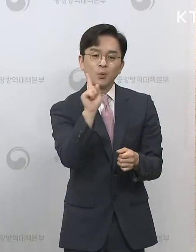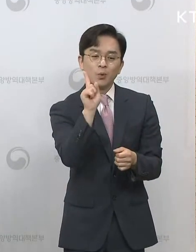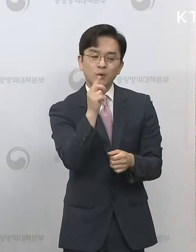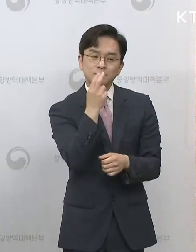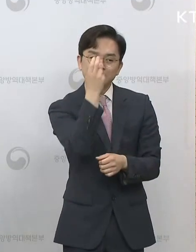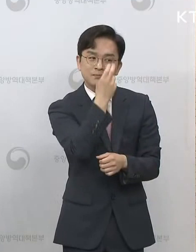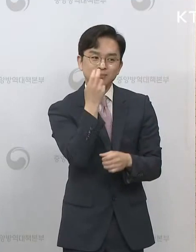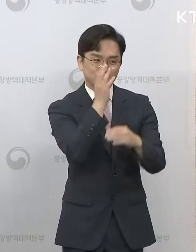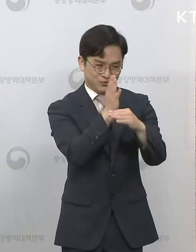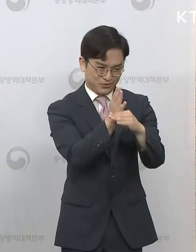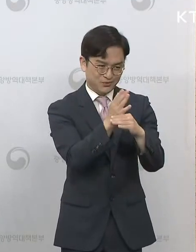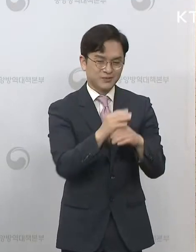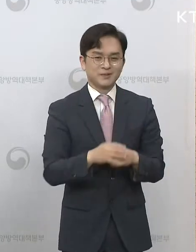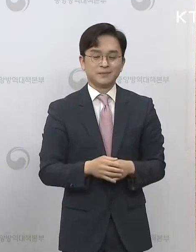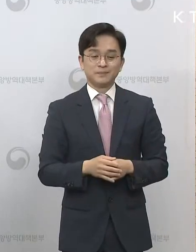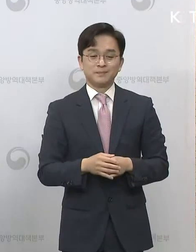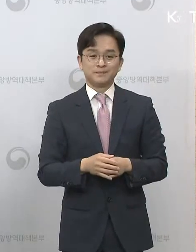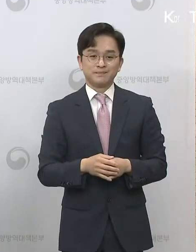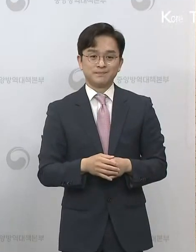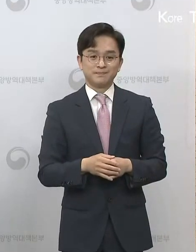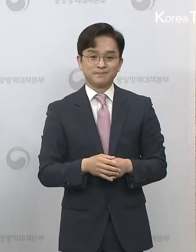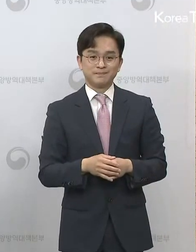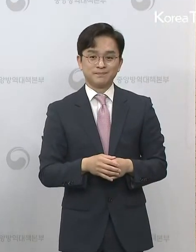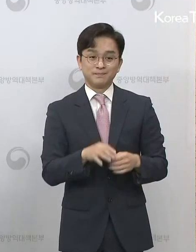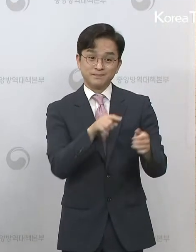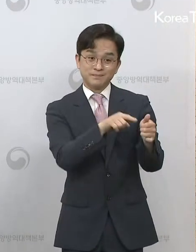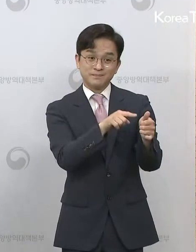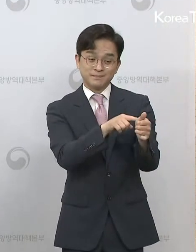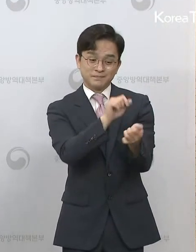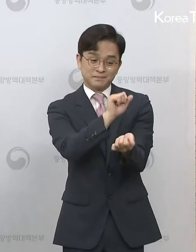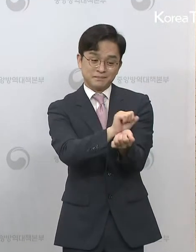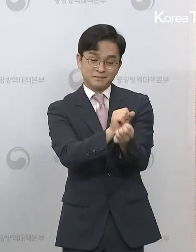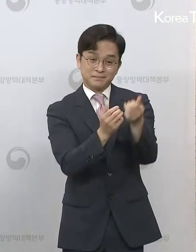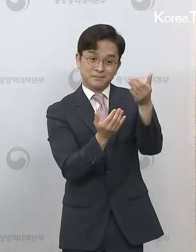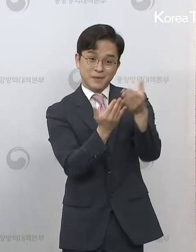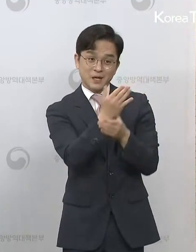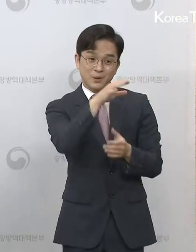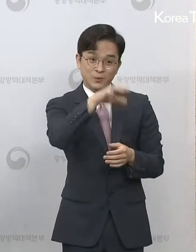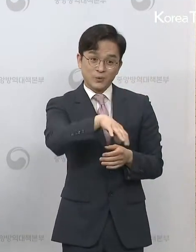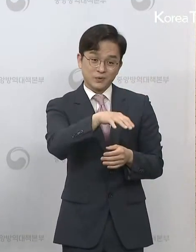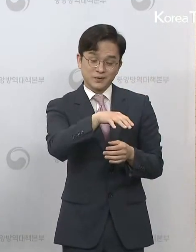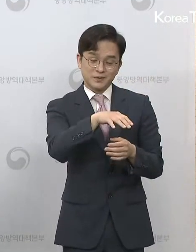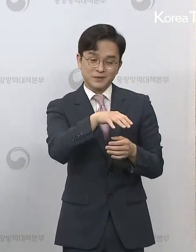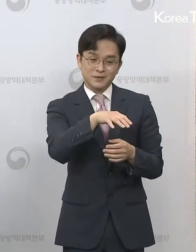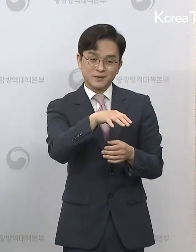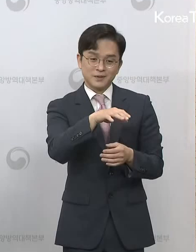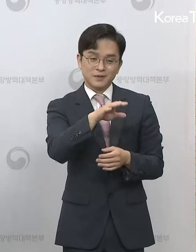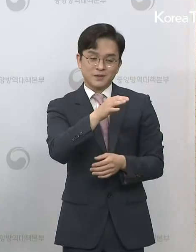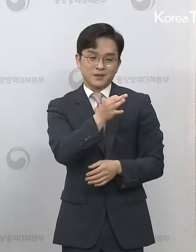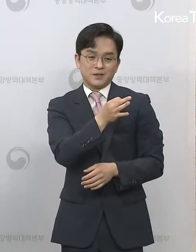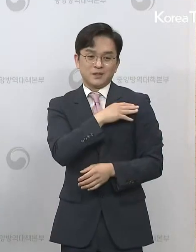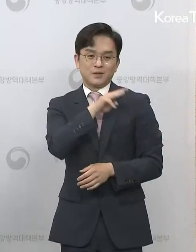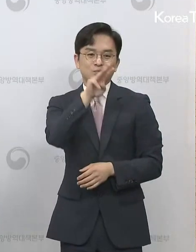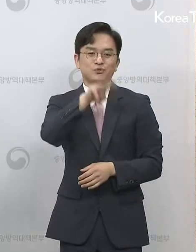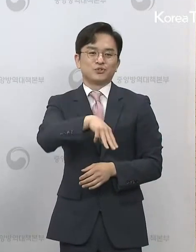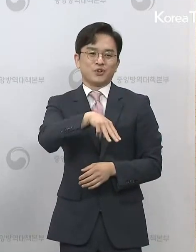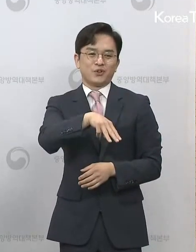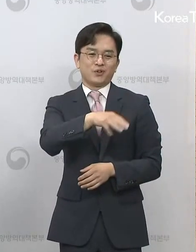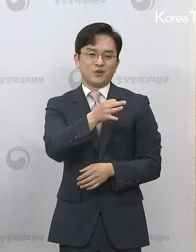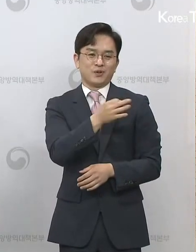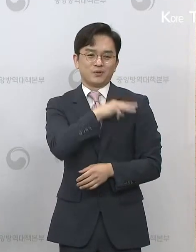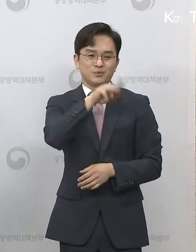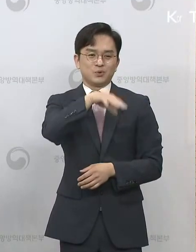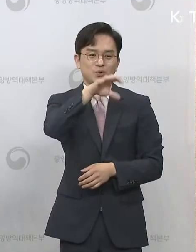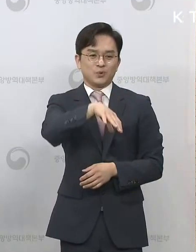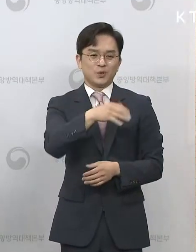있습니다. 아무래도 지역 자체가 부천이 현재 다른 그런 유행 사례들도 계속 보고가 되고 있는